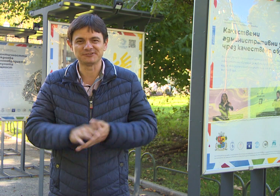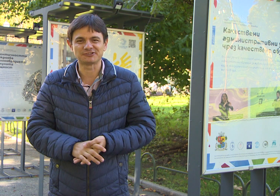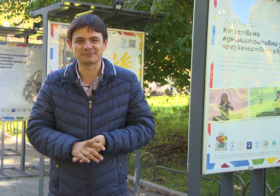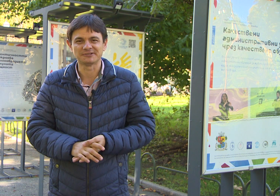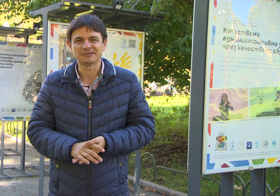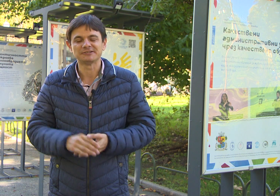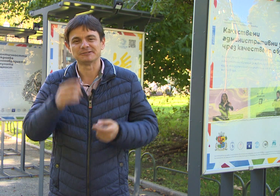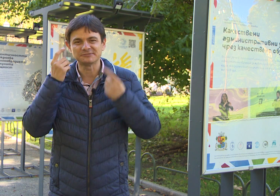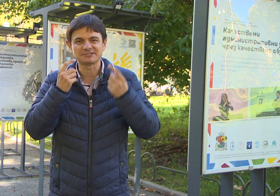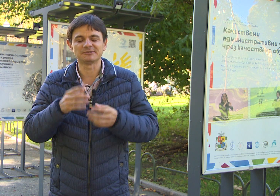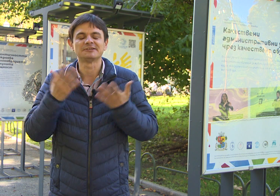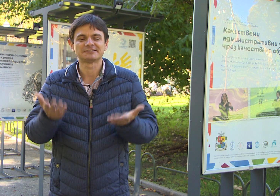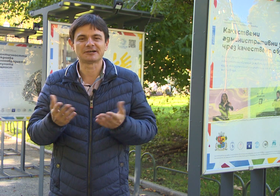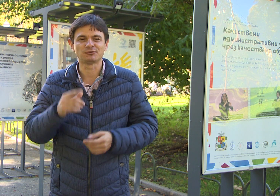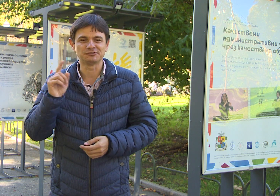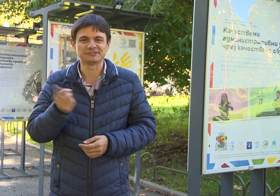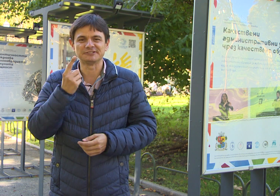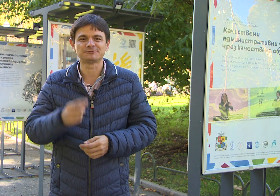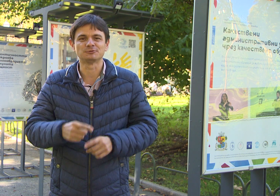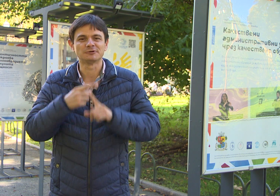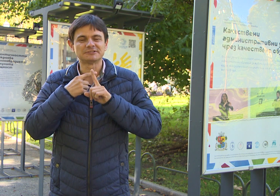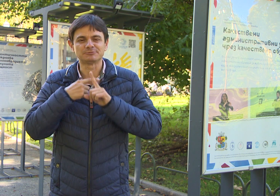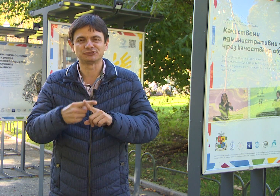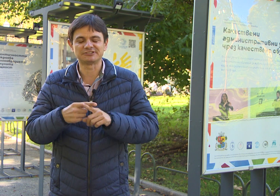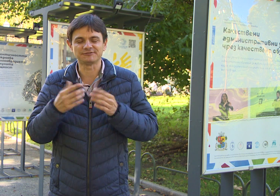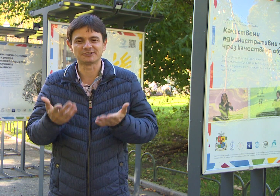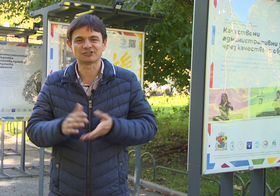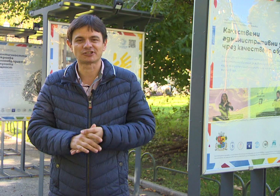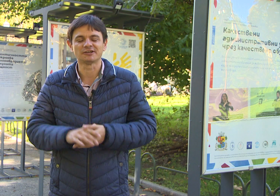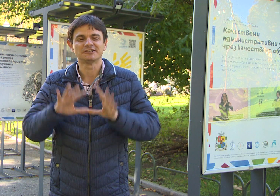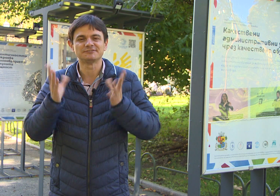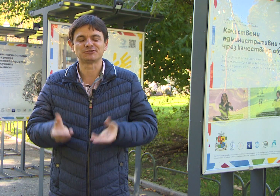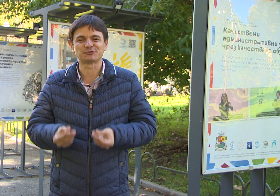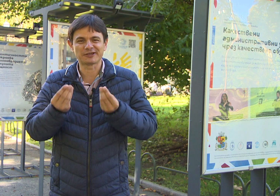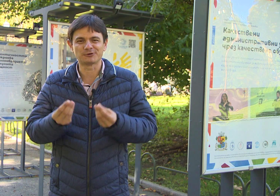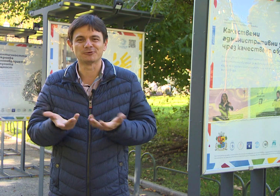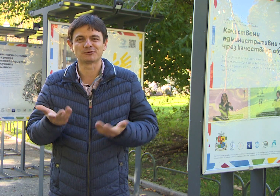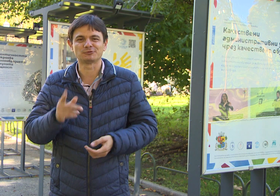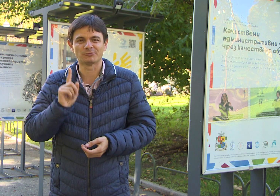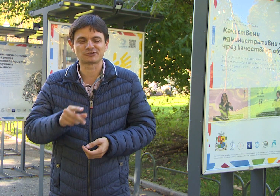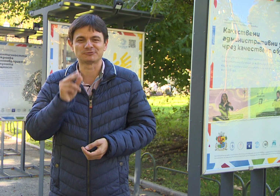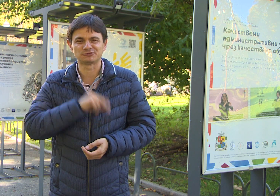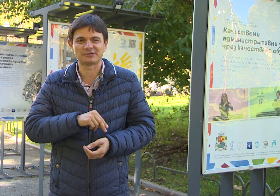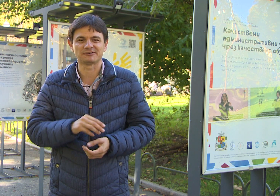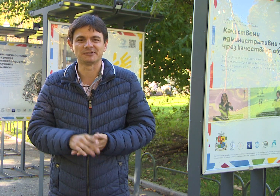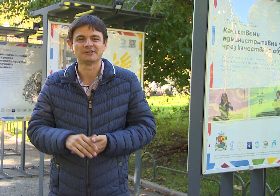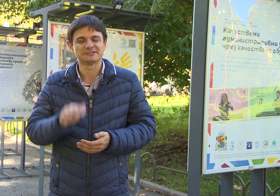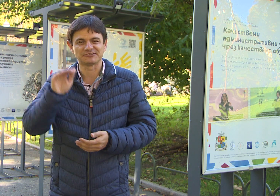виждаме и да мислим само и единствено за позитивните неща и за всичко най-хубаво, което можем да успяваме за